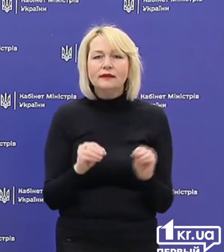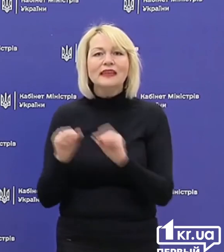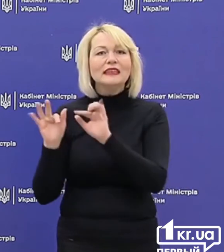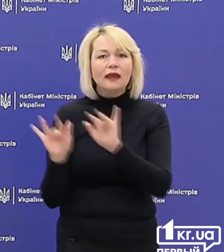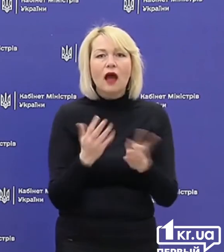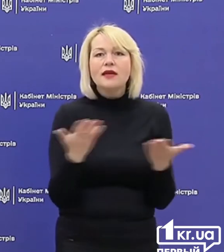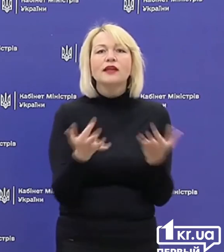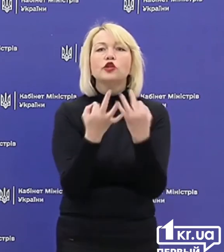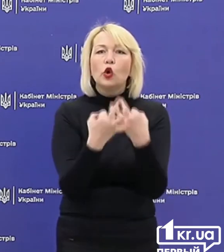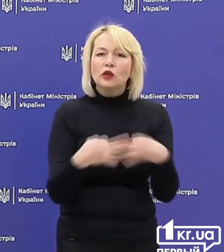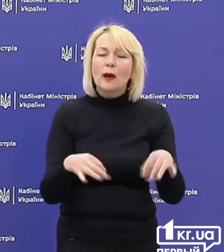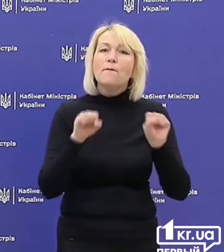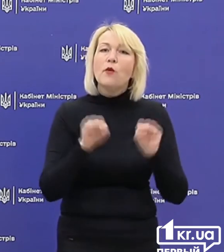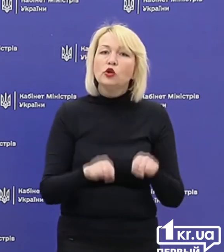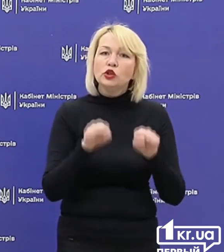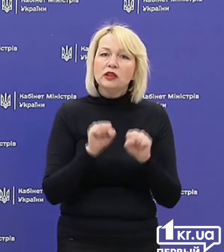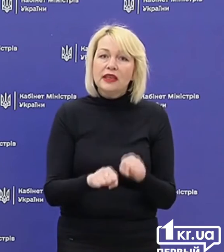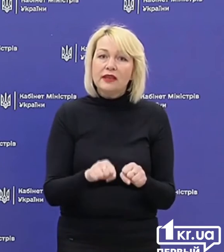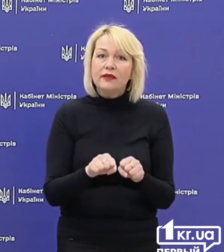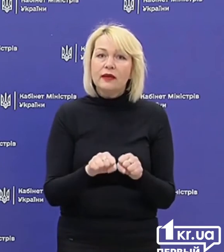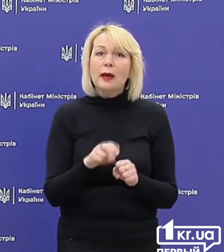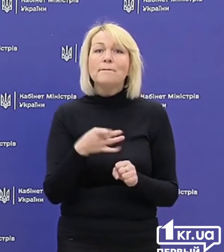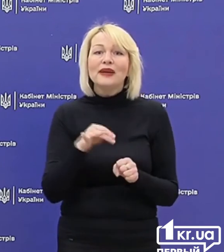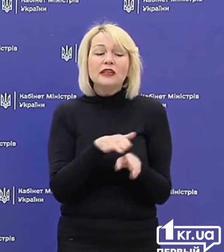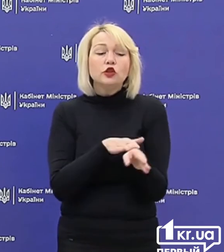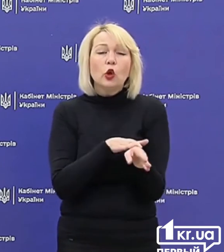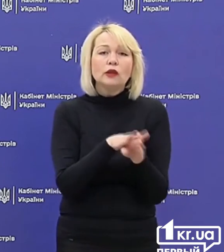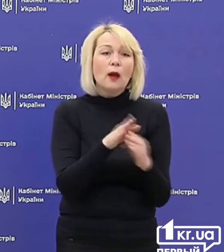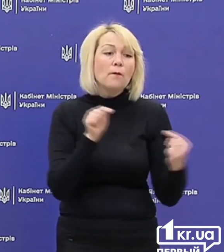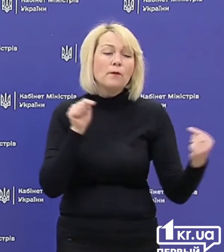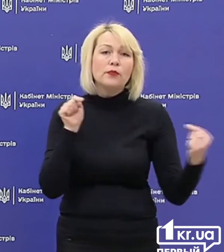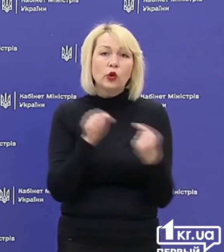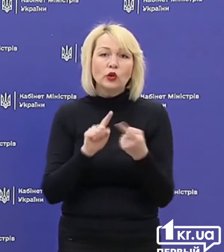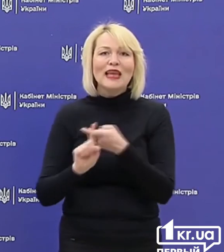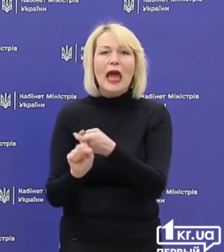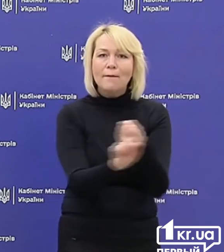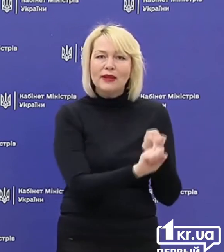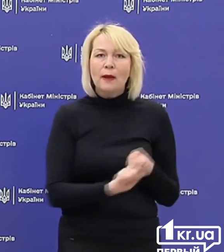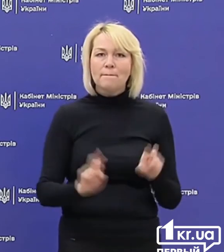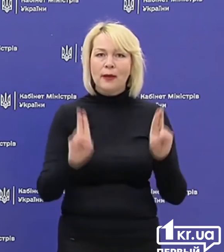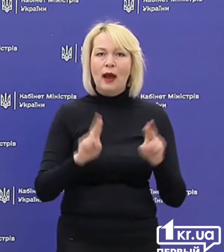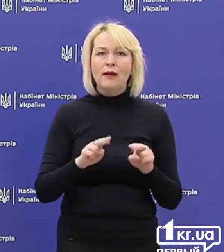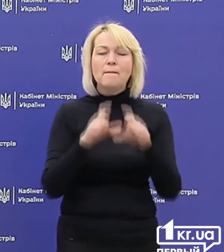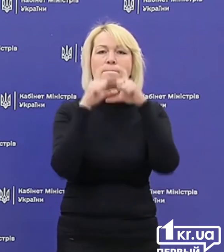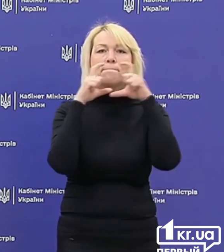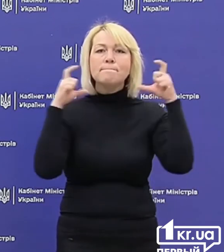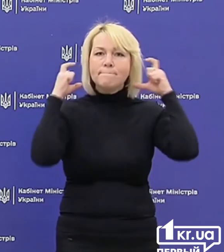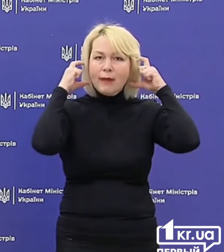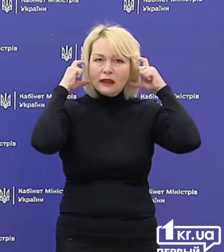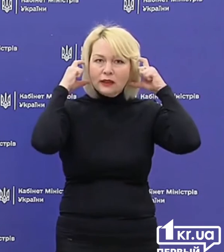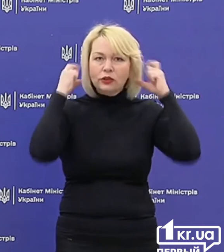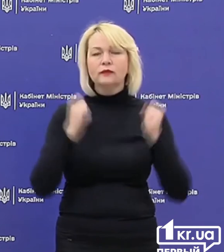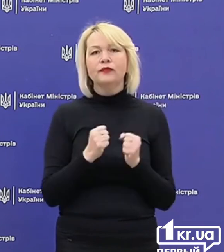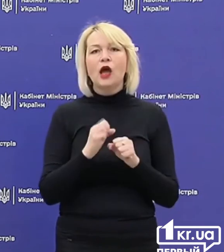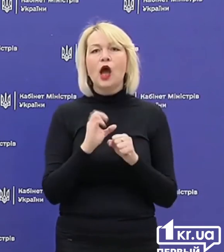ми дозволяємо, вони можливі тільки при дотриманні протиепідемічних правил. А саме масочного режиму, а саме